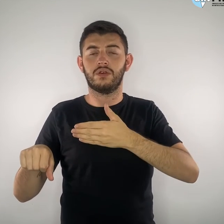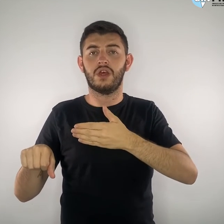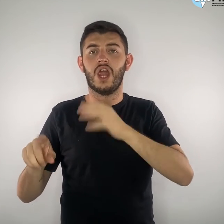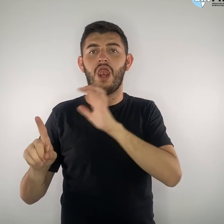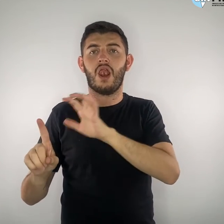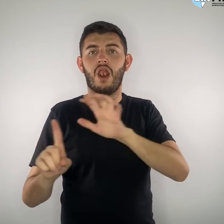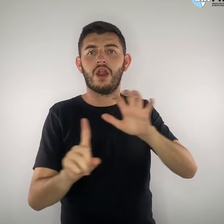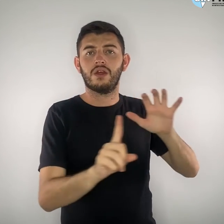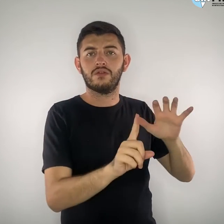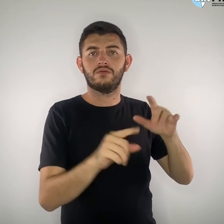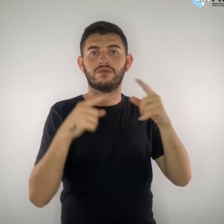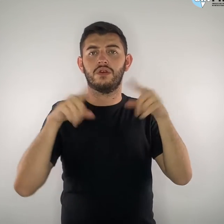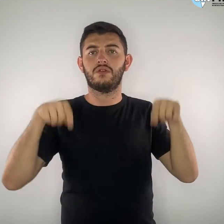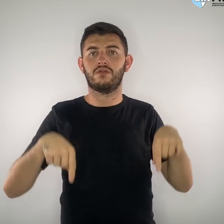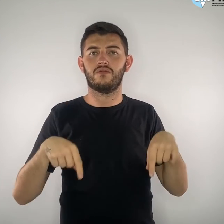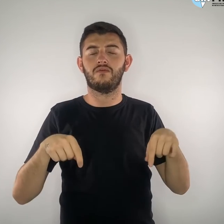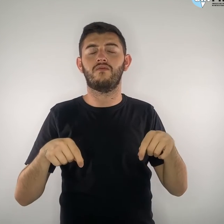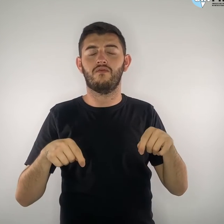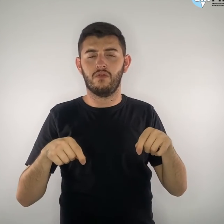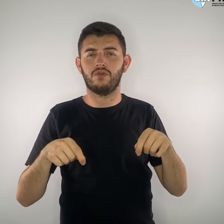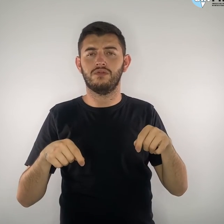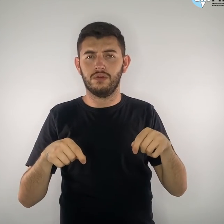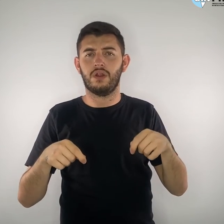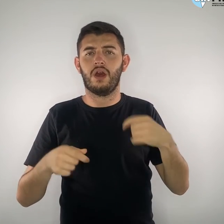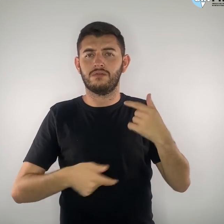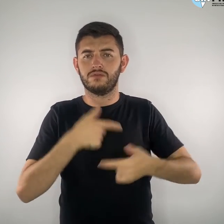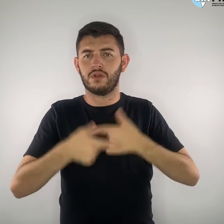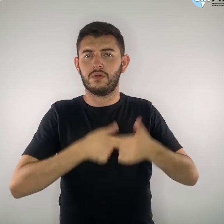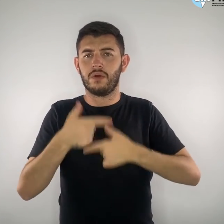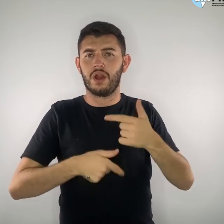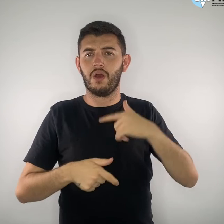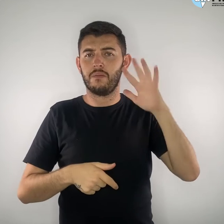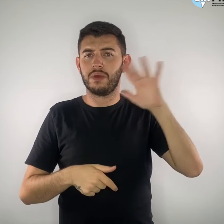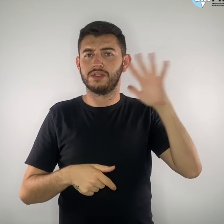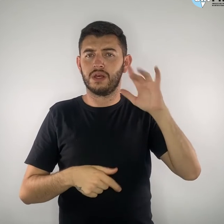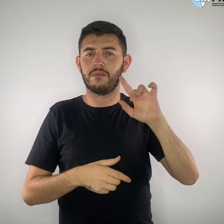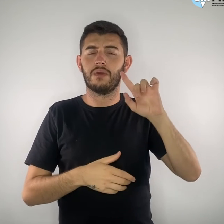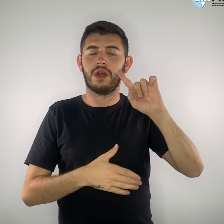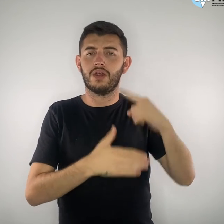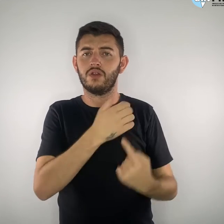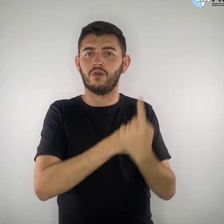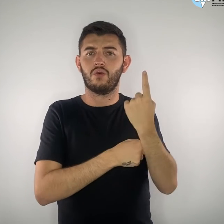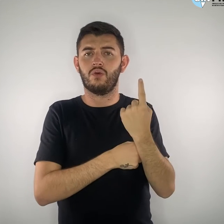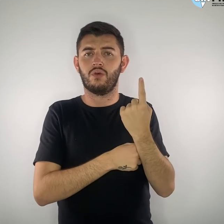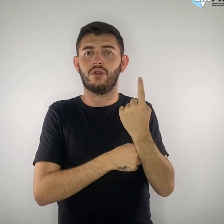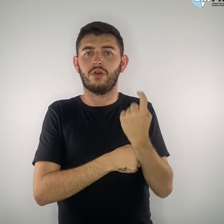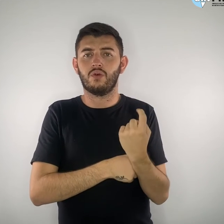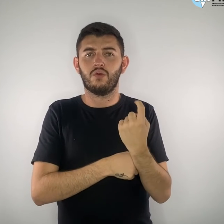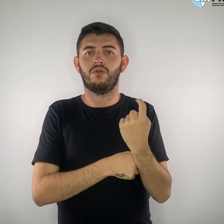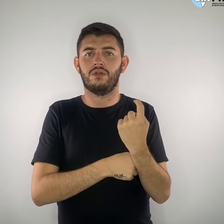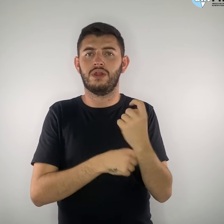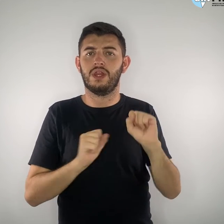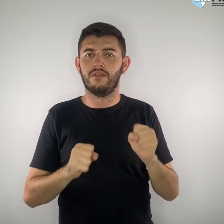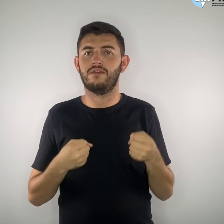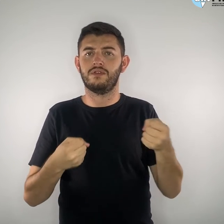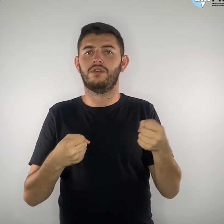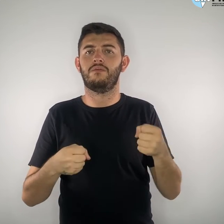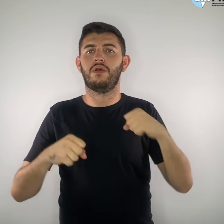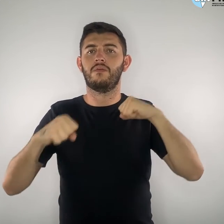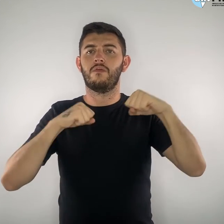funcionários ao pensamento único, defendido pelo movimento político partidário Escola Sem